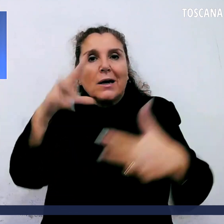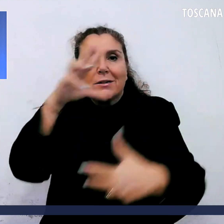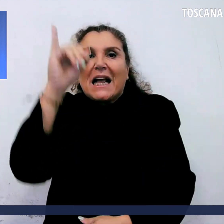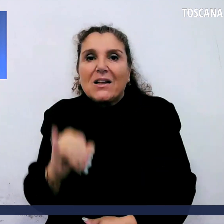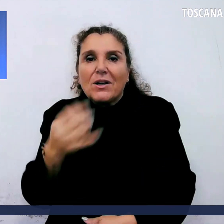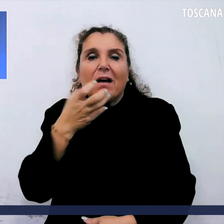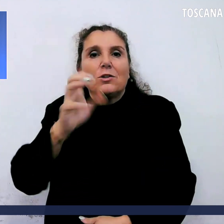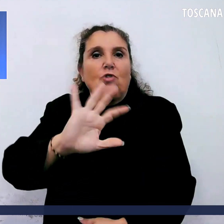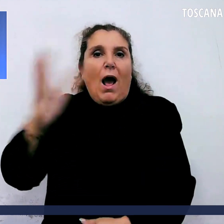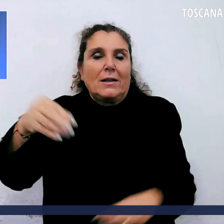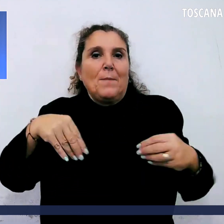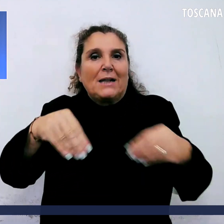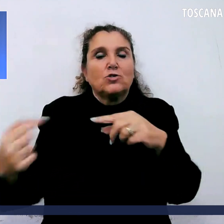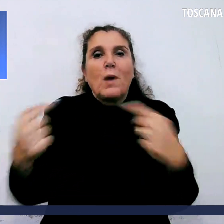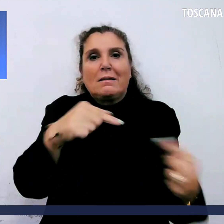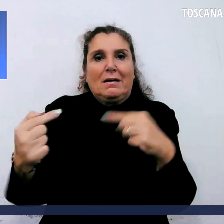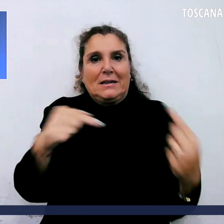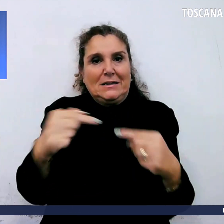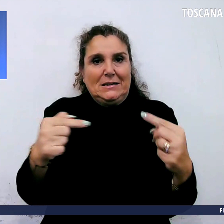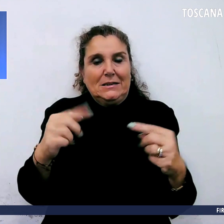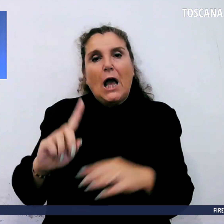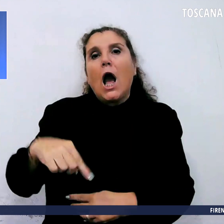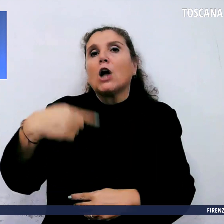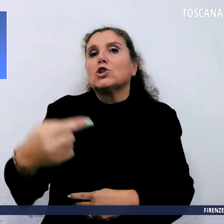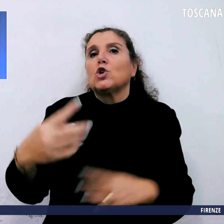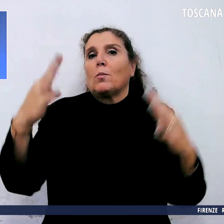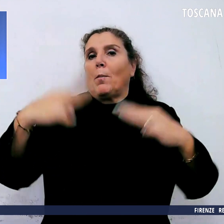alla rissa post-calcistica.